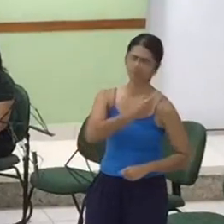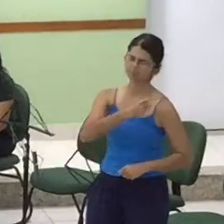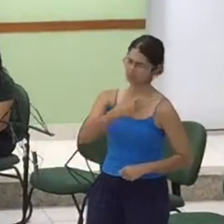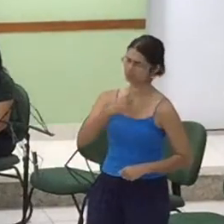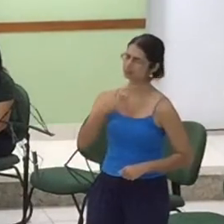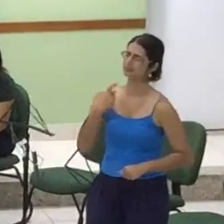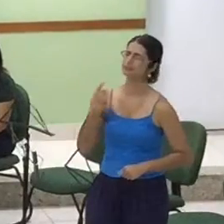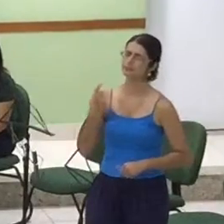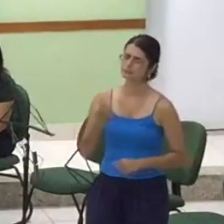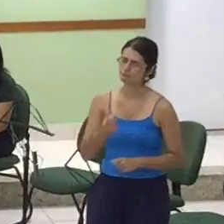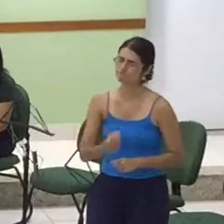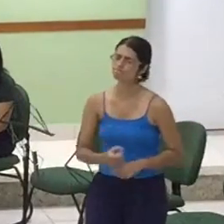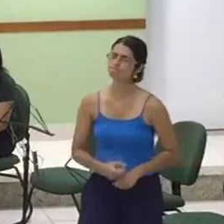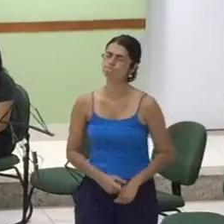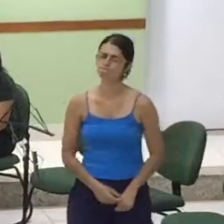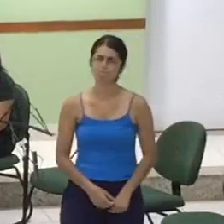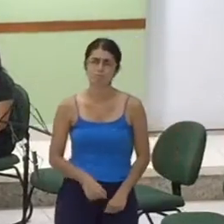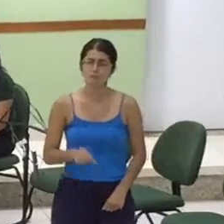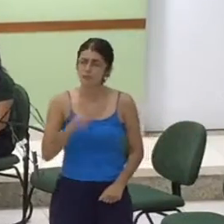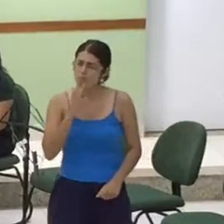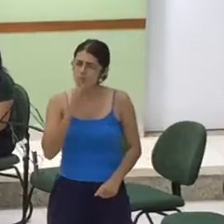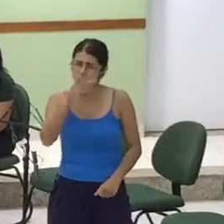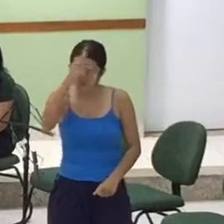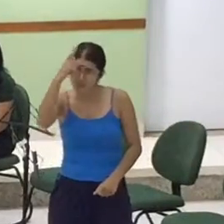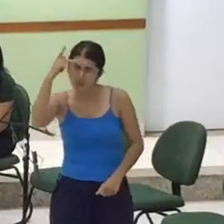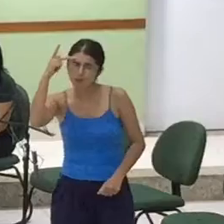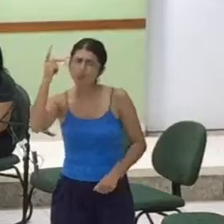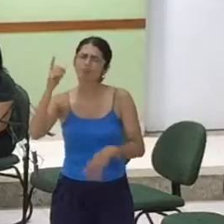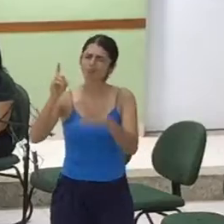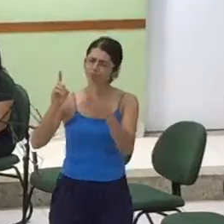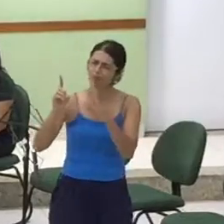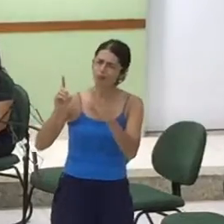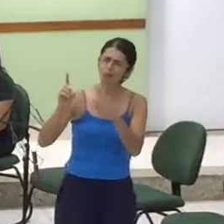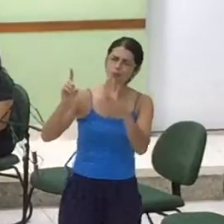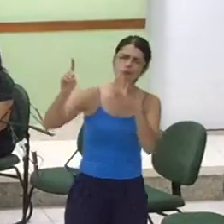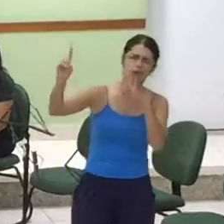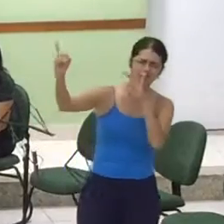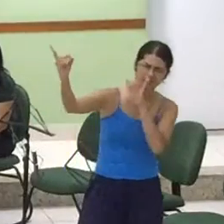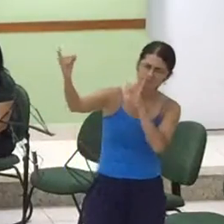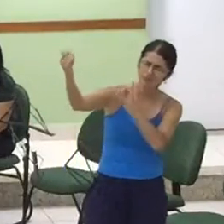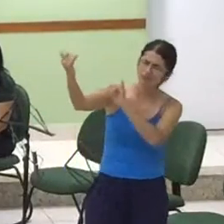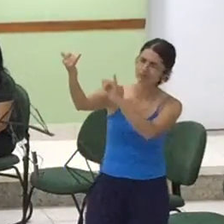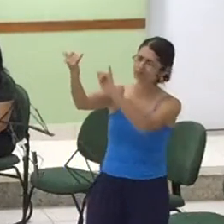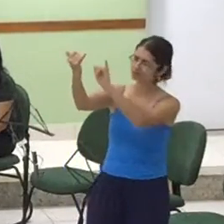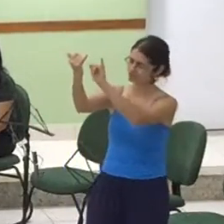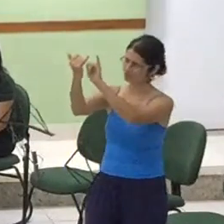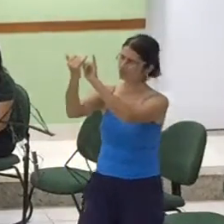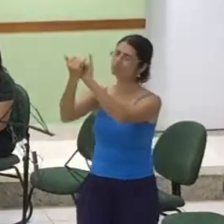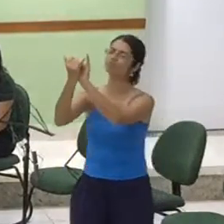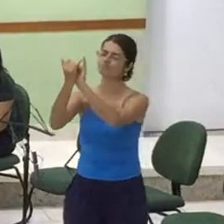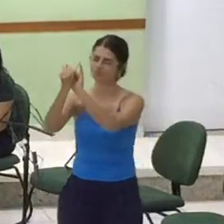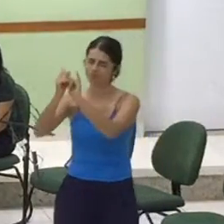Só que encontre-se a certeza Do metal que recebeu